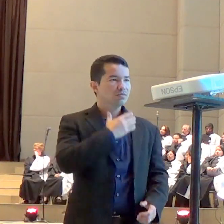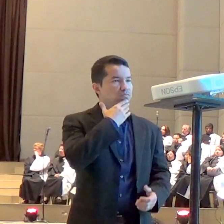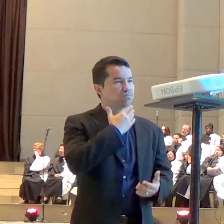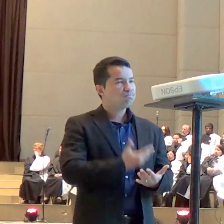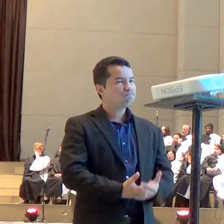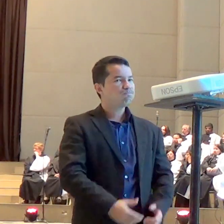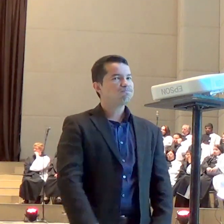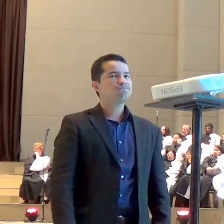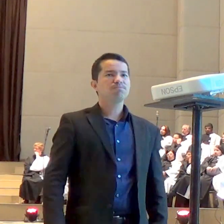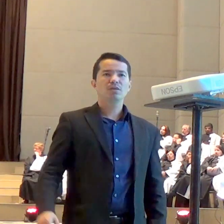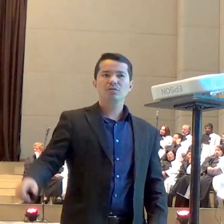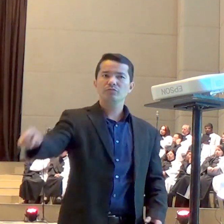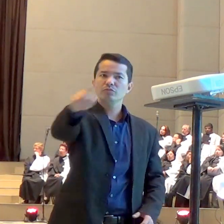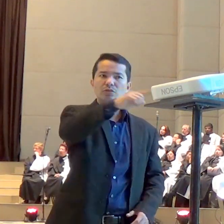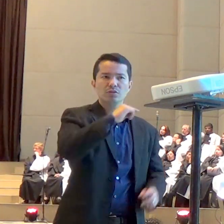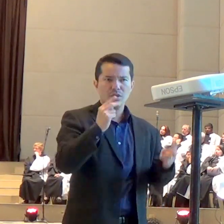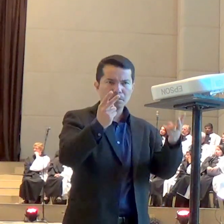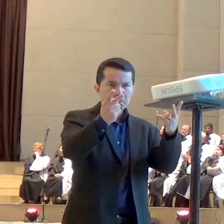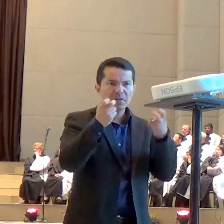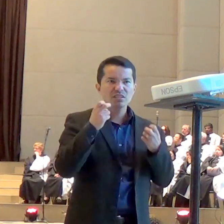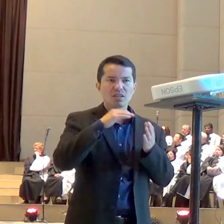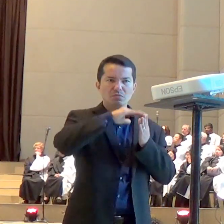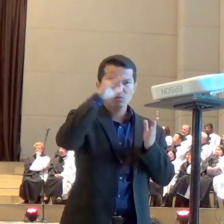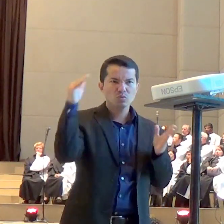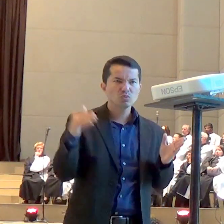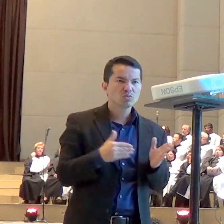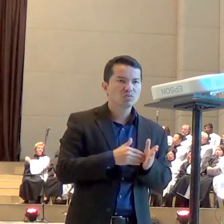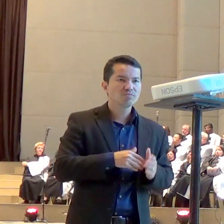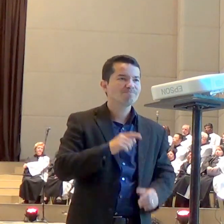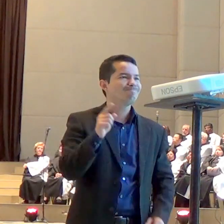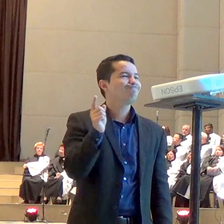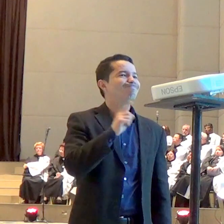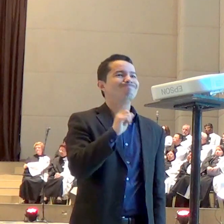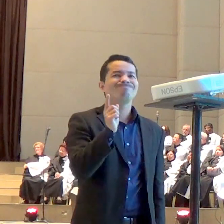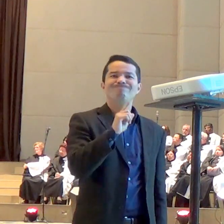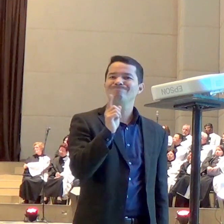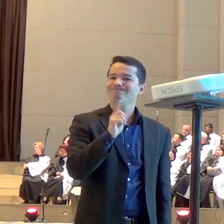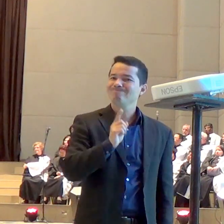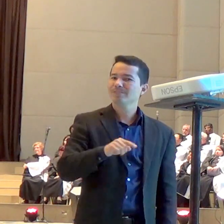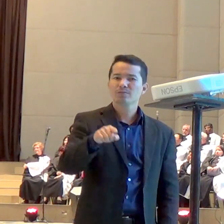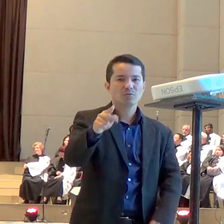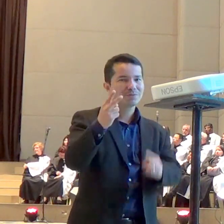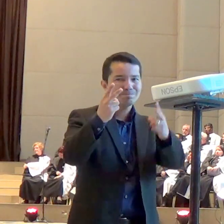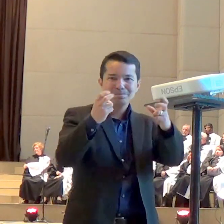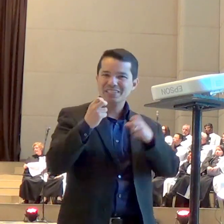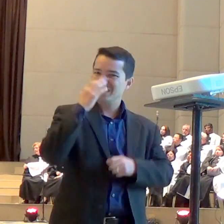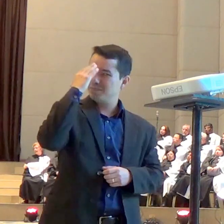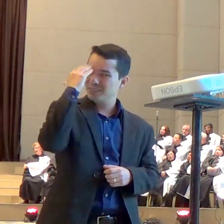consegue perceber nem entender por causa da sua grandeza